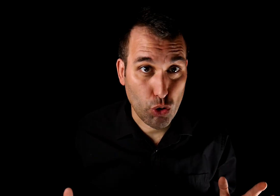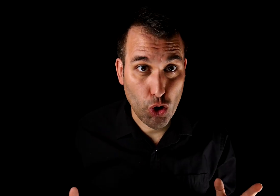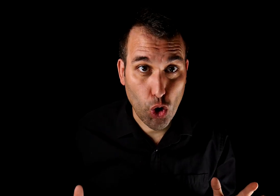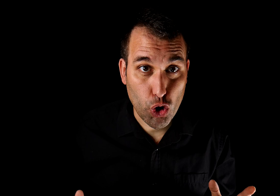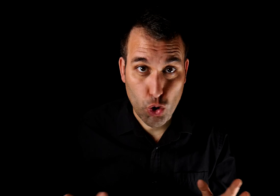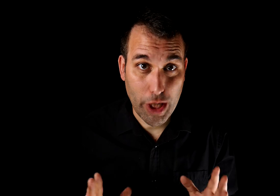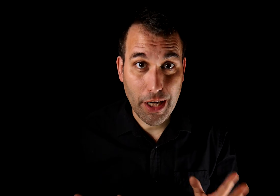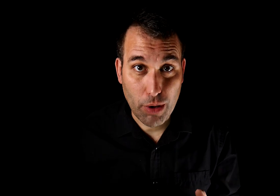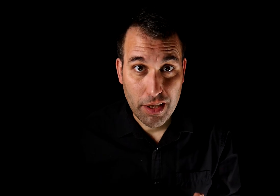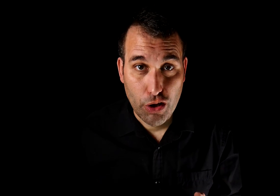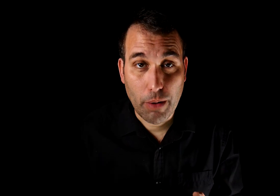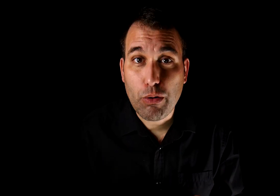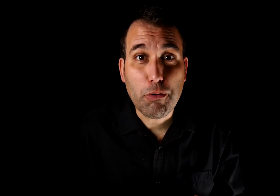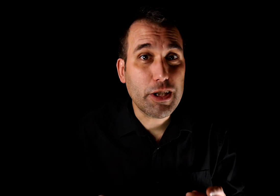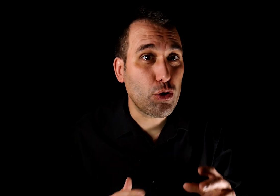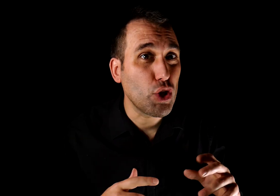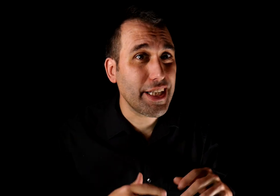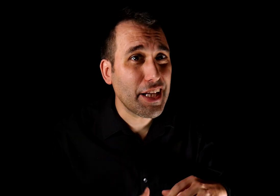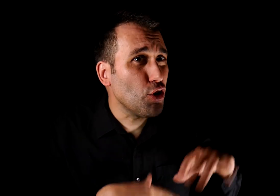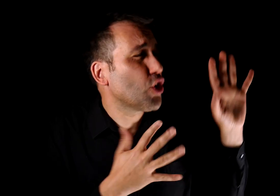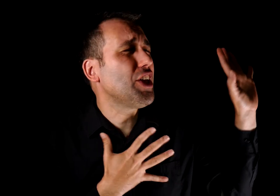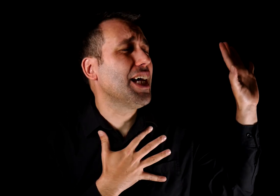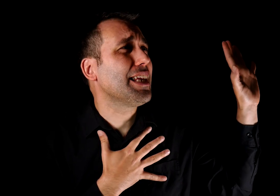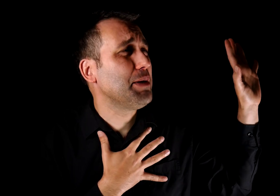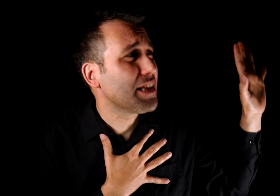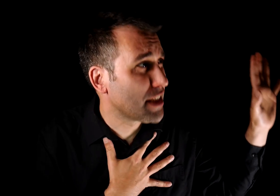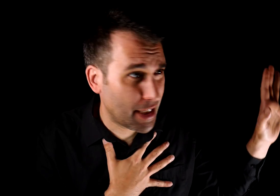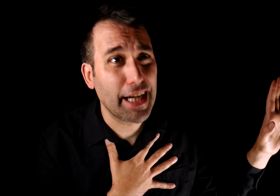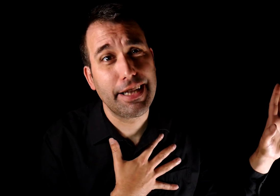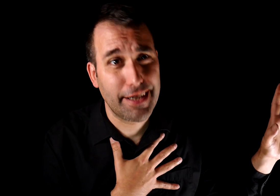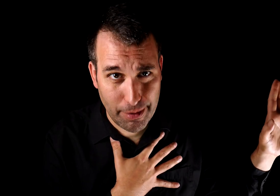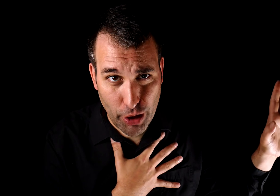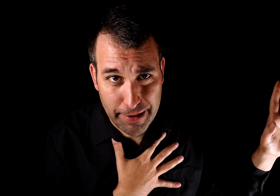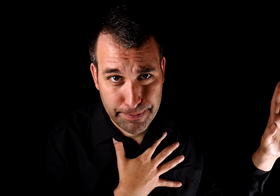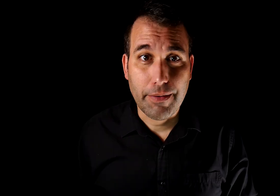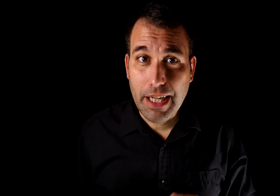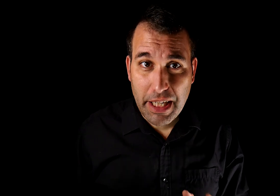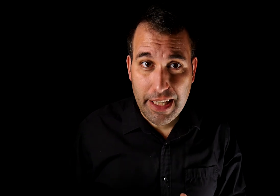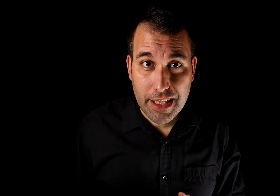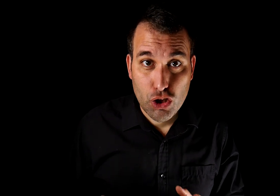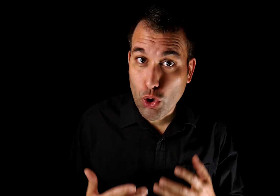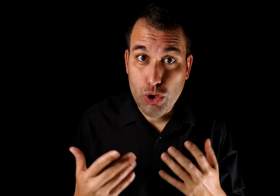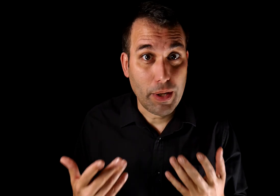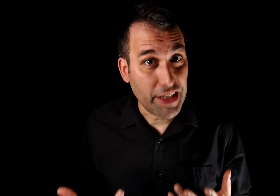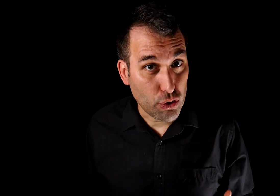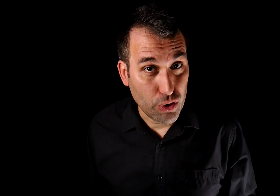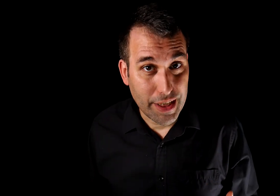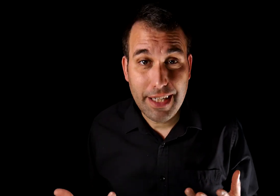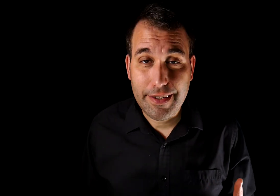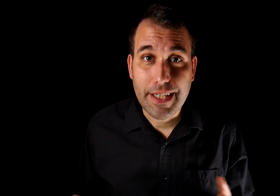tu dedo gordo toque el agua, no habrá una multitud gritando roizada mientras el kraken te devora. La bandera amarilla solo es un aviso. Quiere decir,